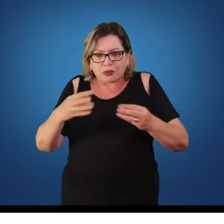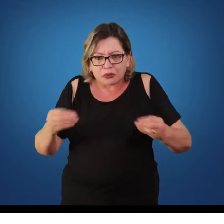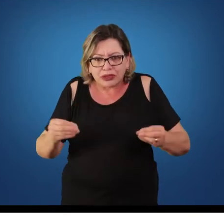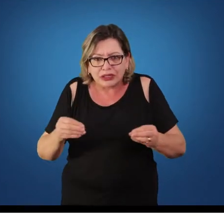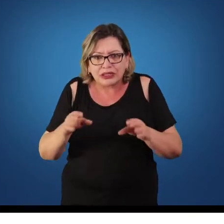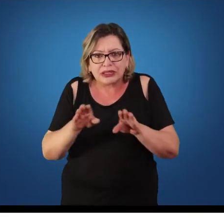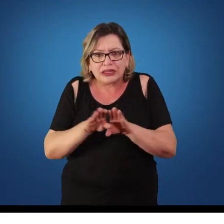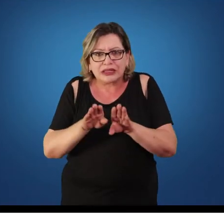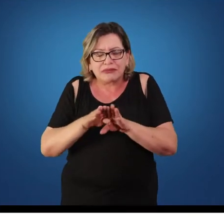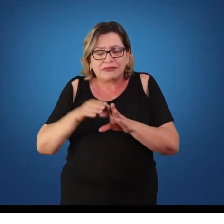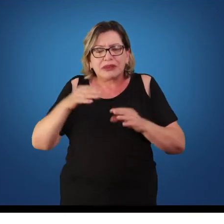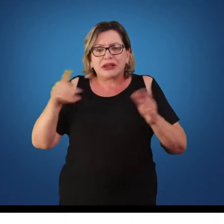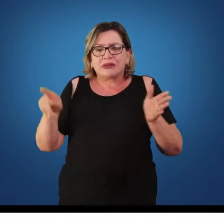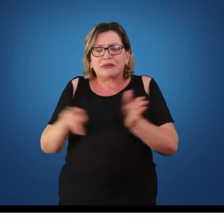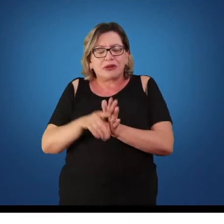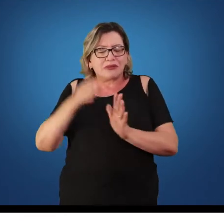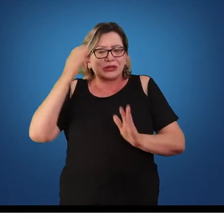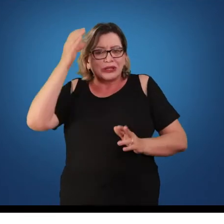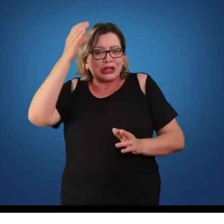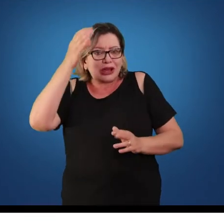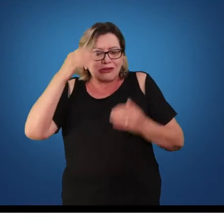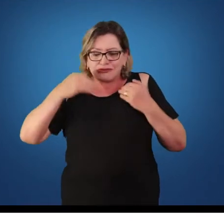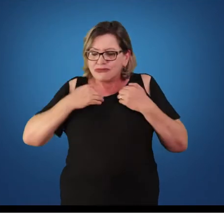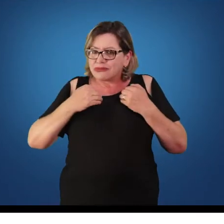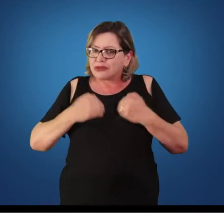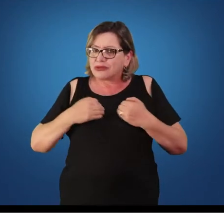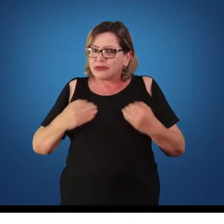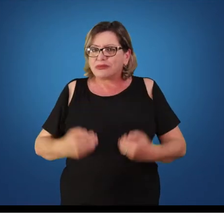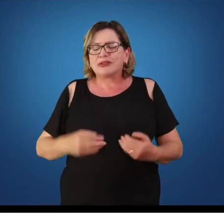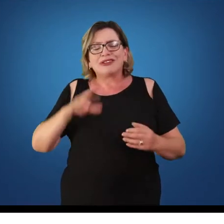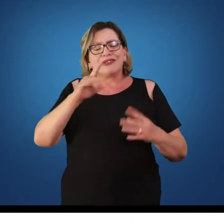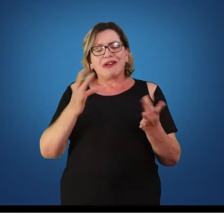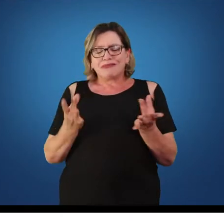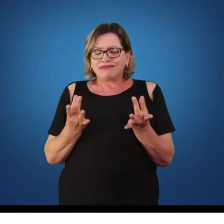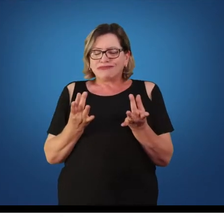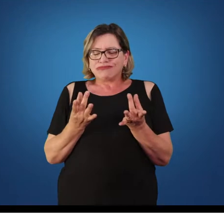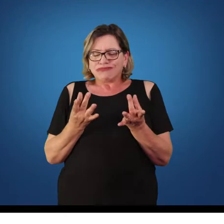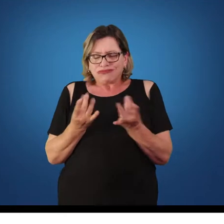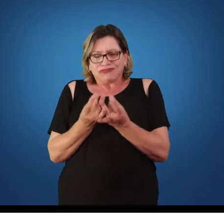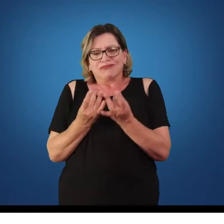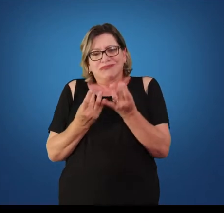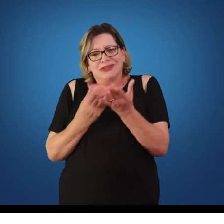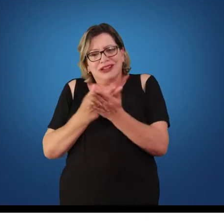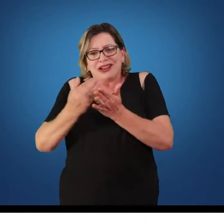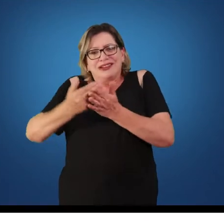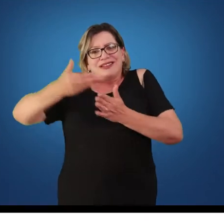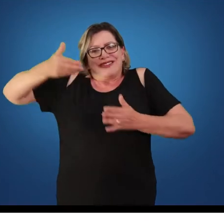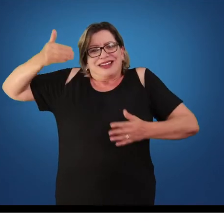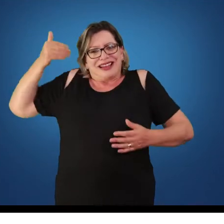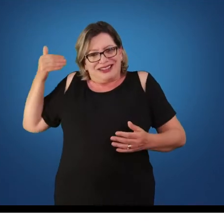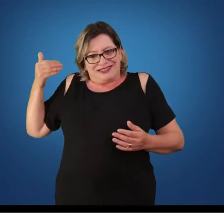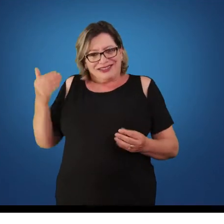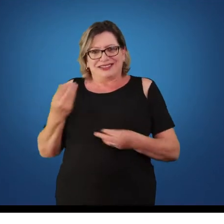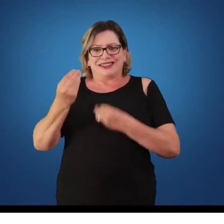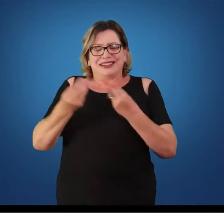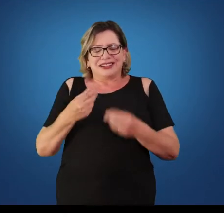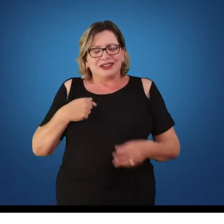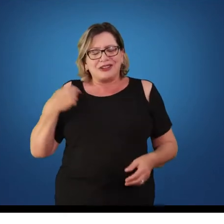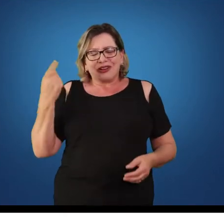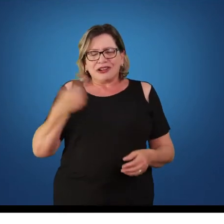de consciência corporal, como yoga, que também surgiu lá nas civilizações antigas. Então, se a gente parar para pensar na ginástica hoje,